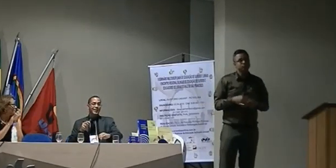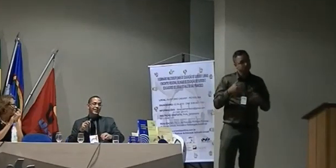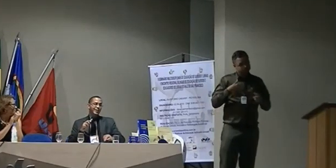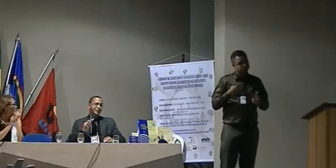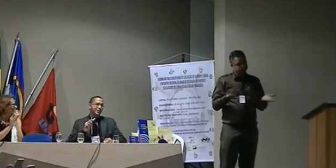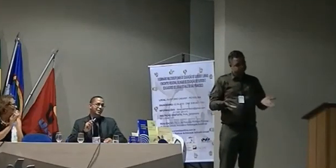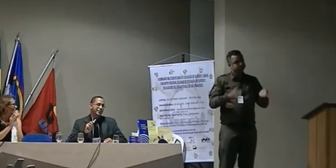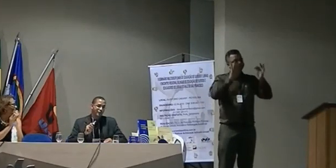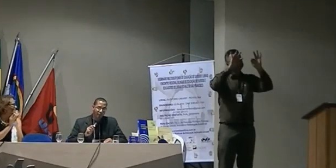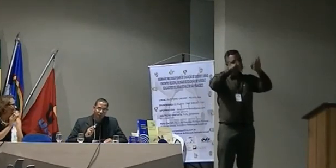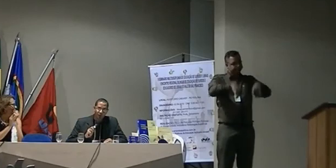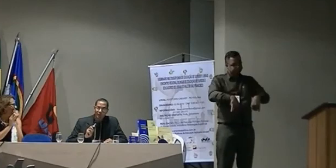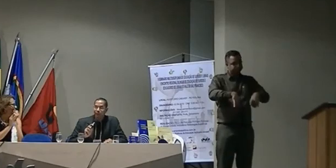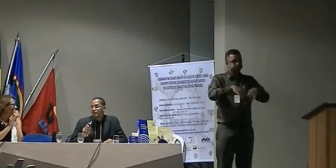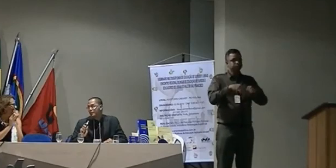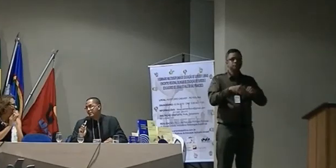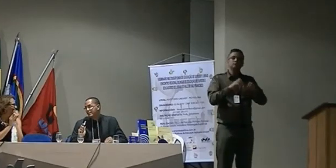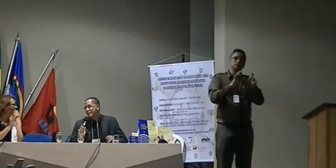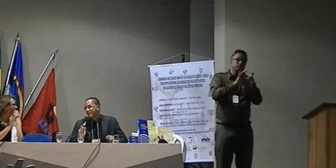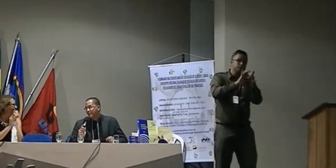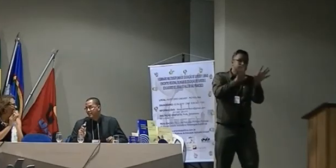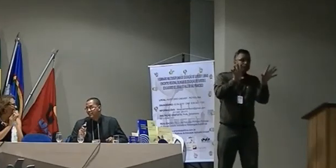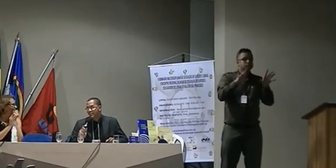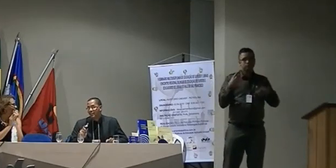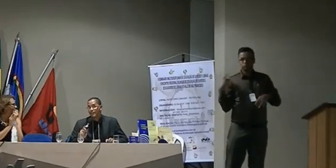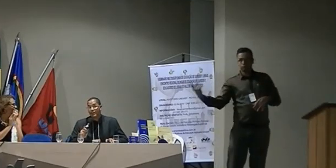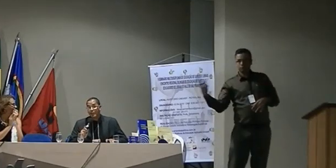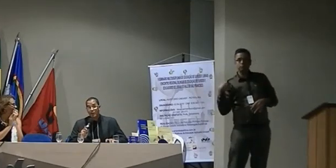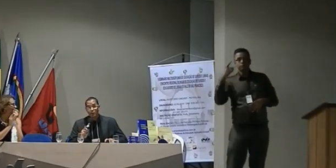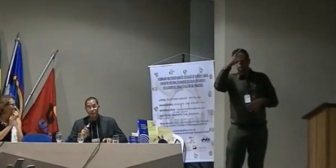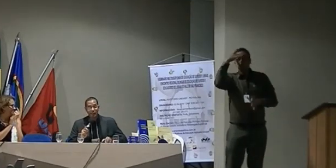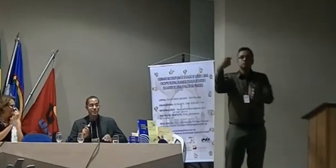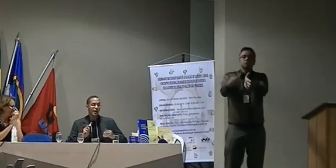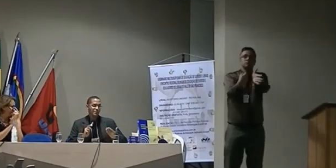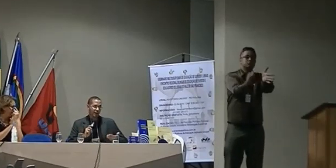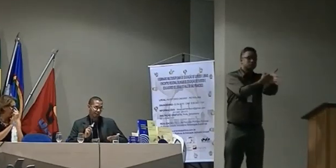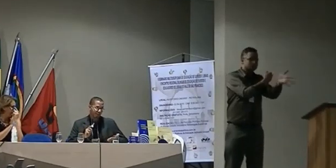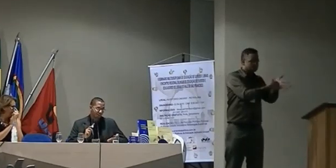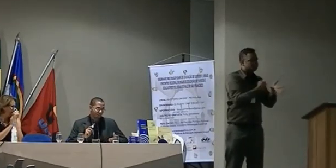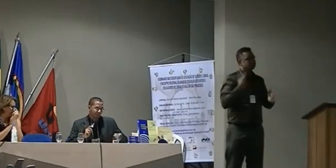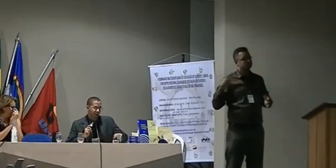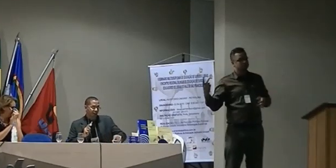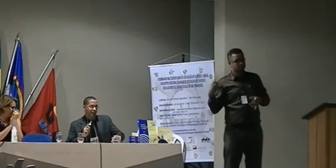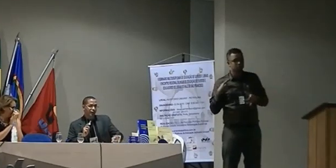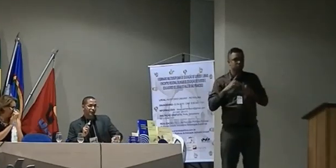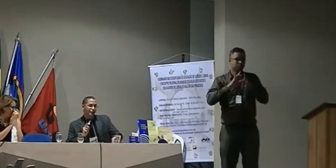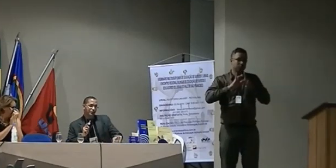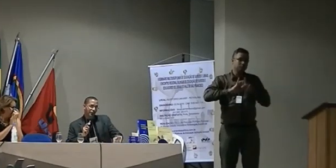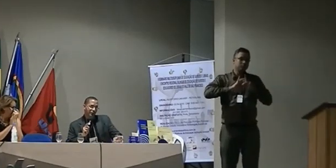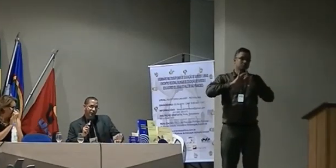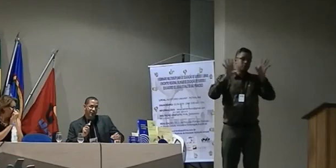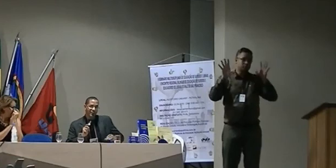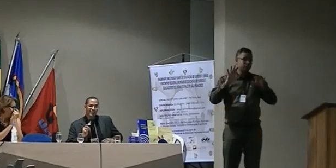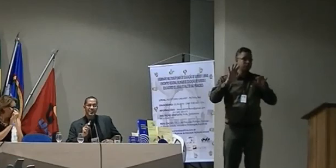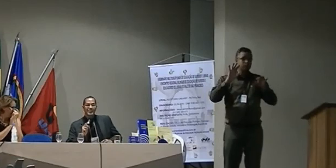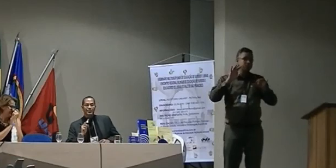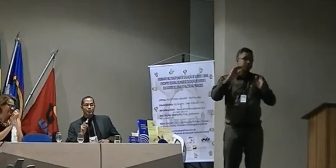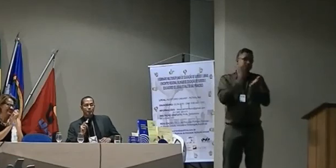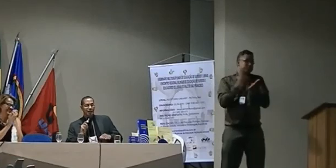está aberta as questões desse pergunto para o professor Sebastiano certo e como vocês sabem a mais são respondidas por mim muito obrigado